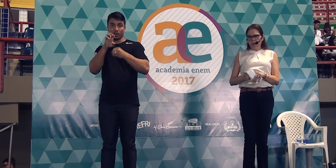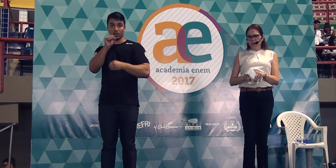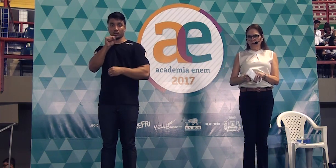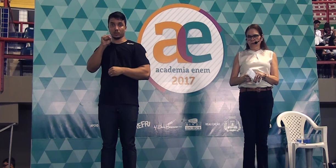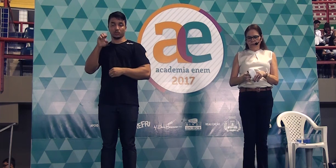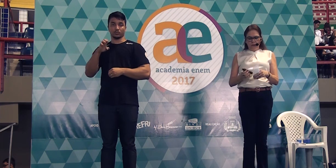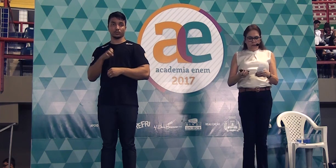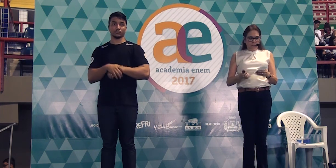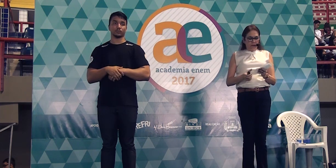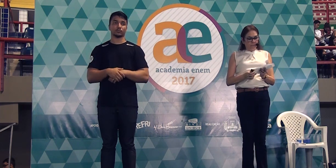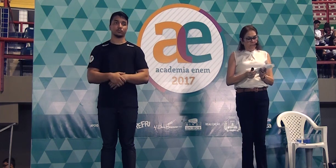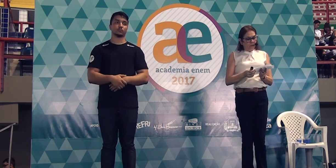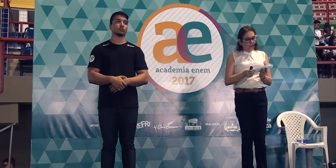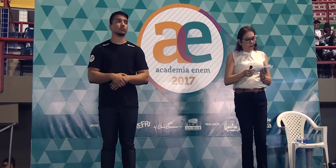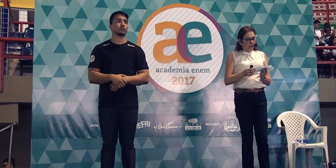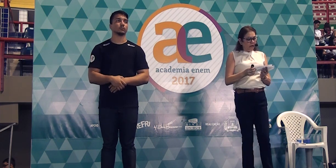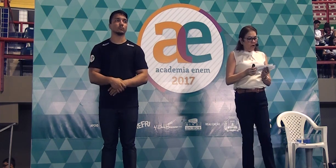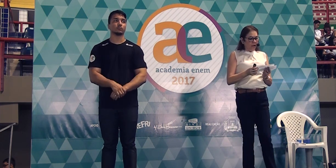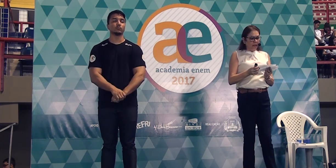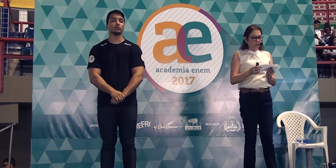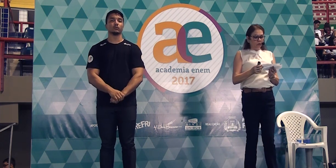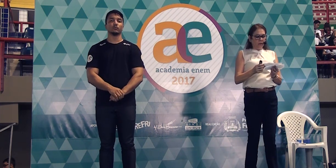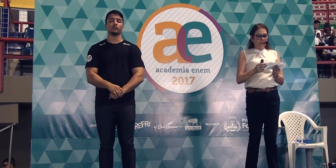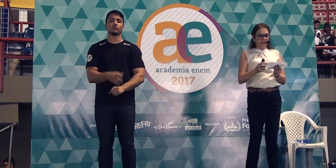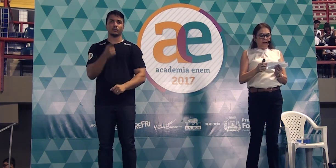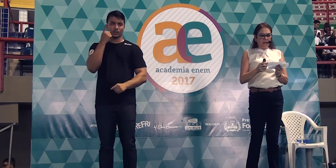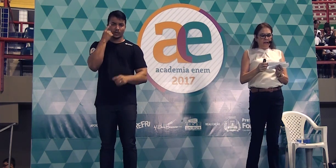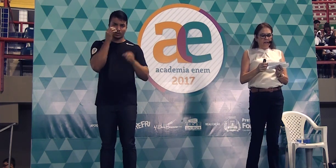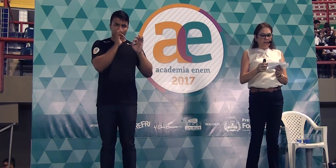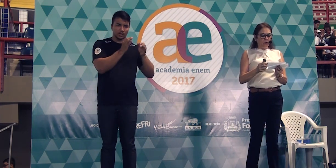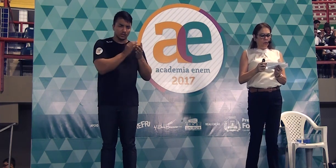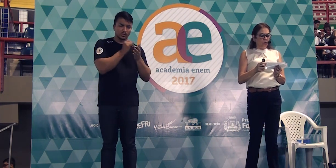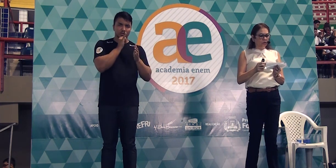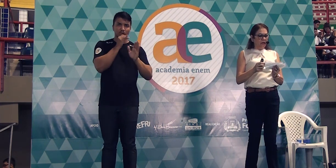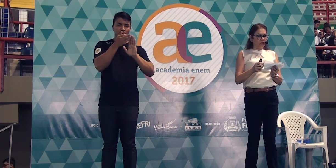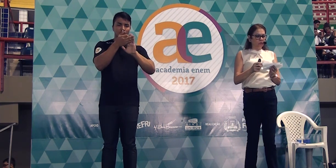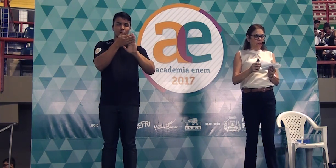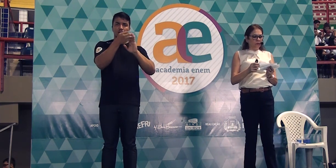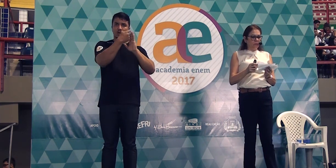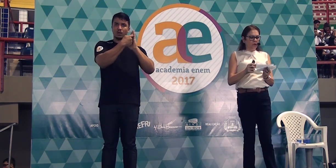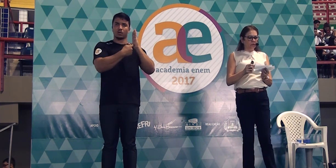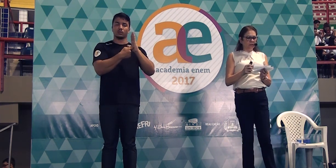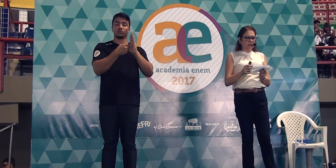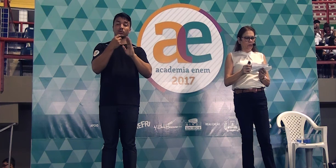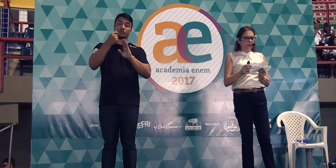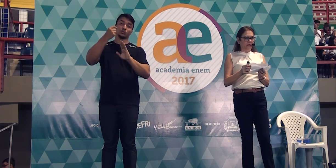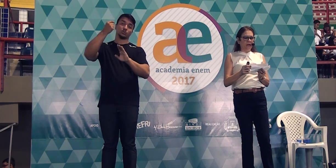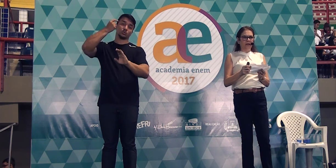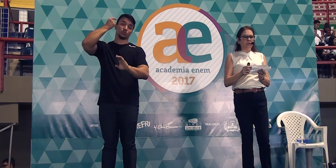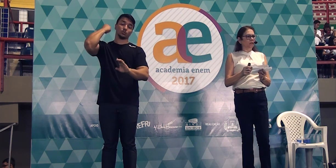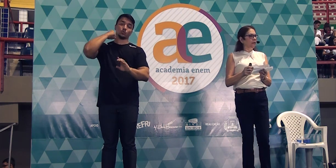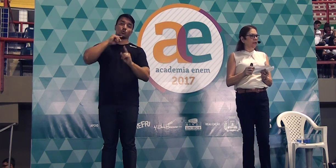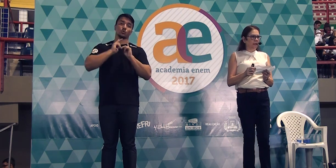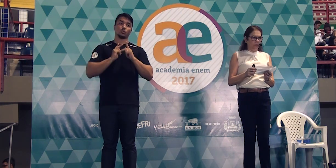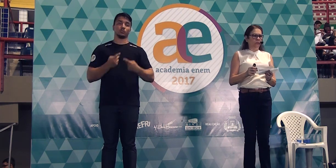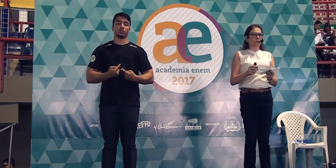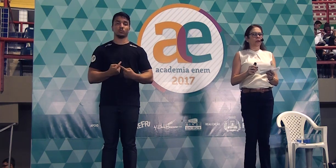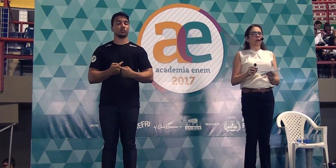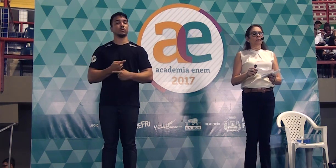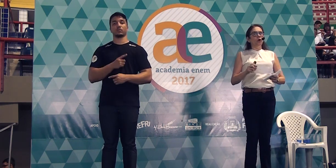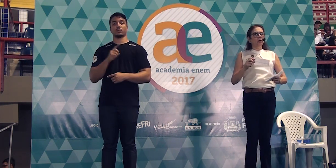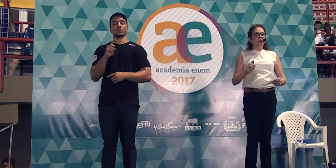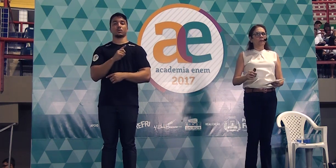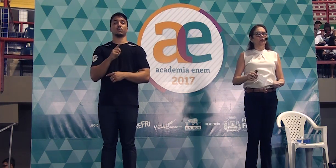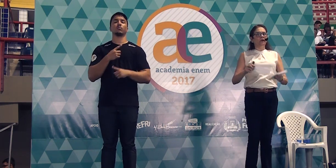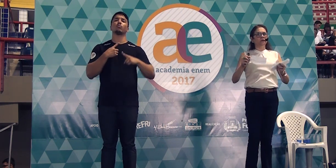bem próximo bem é correto começar a redação com desde os primórdios da humanidade não